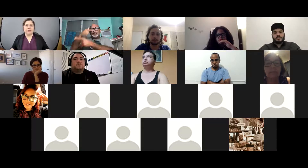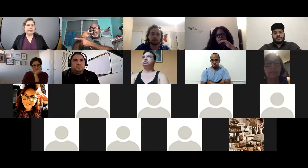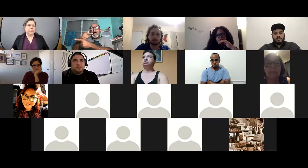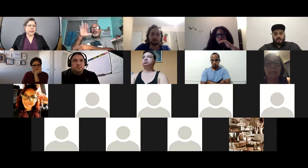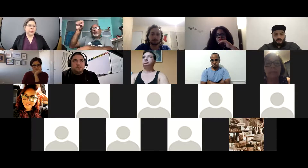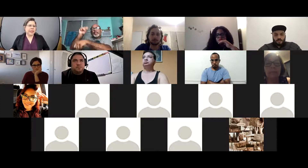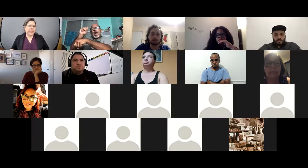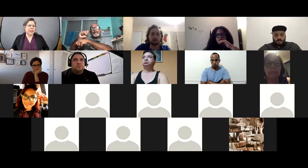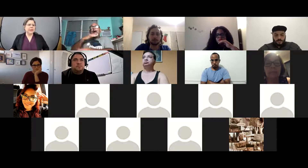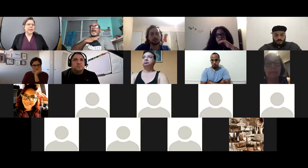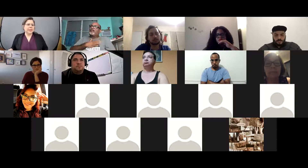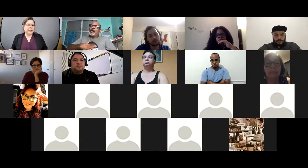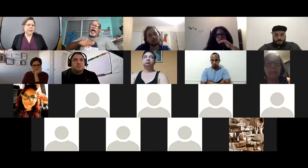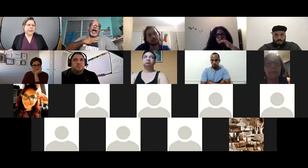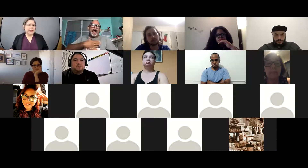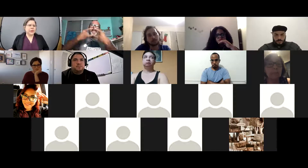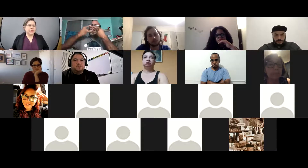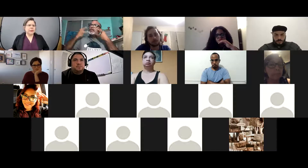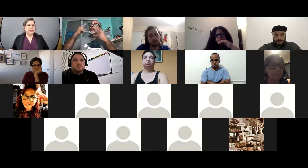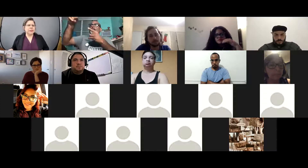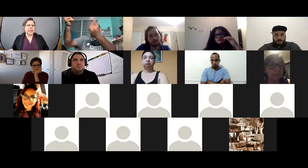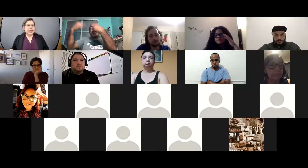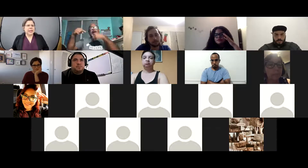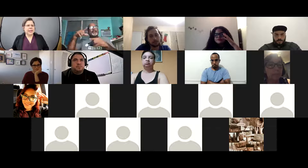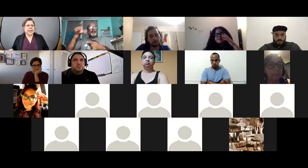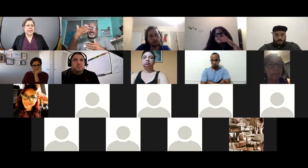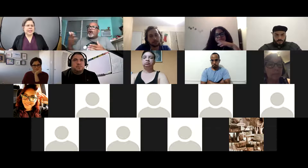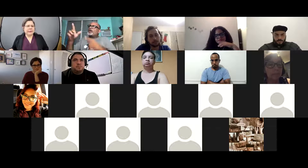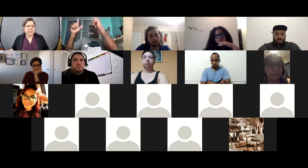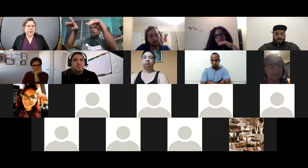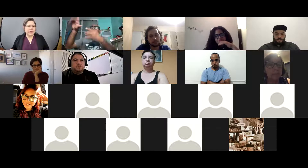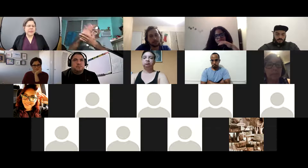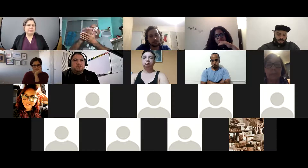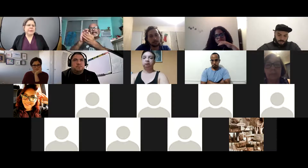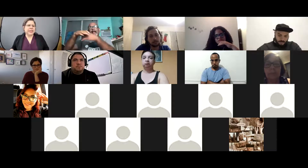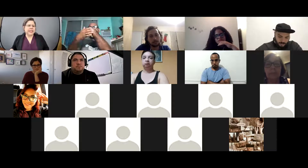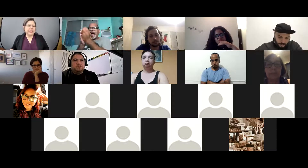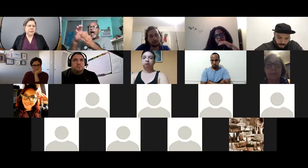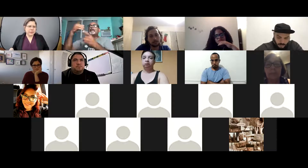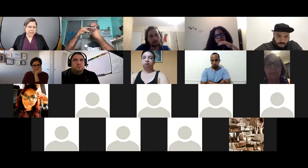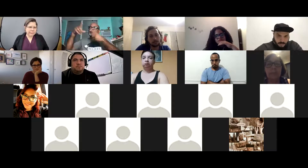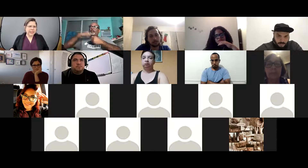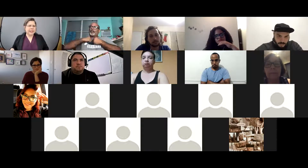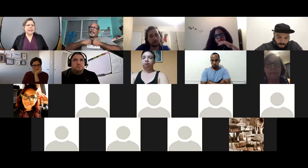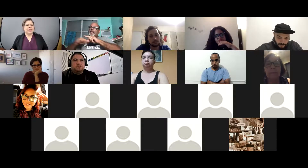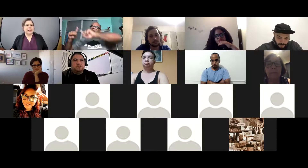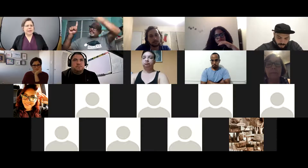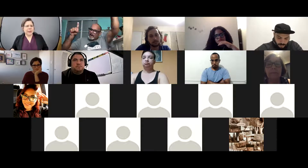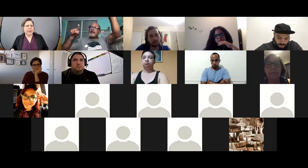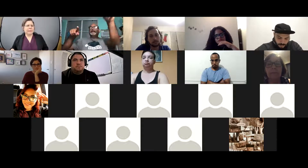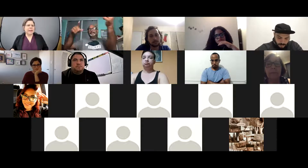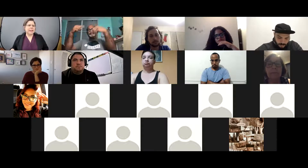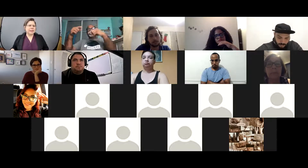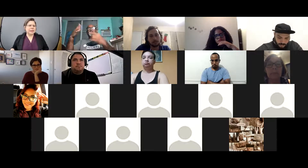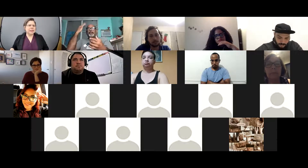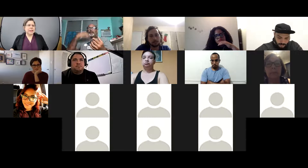ninguno fuimos contagiados ninguno de nosotros y sabemos que es bien importante el uso de la mascarilla el